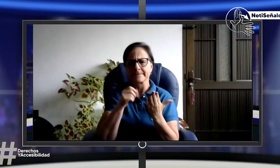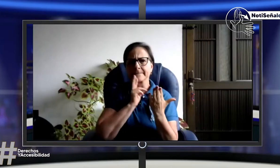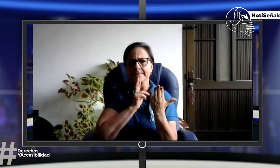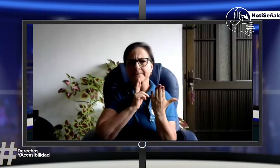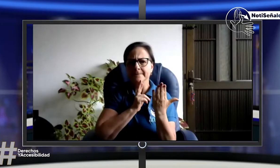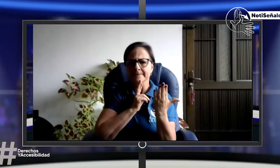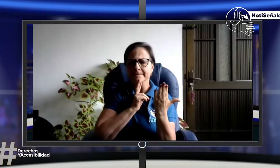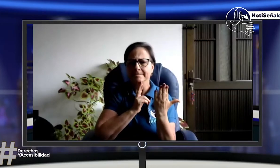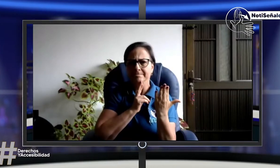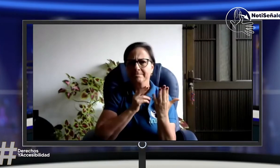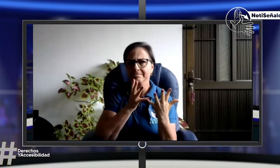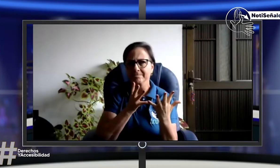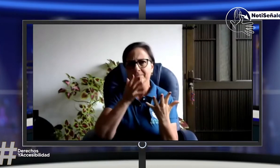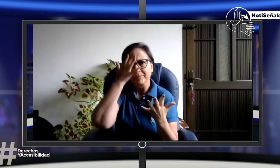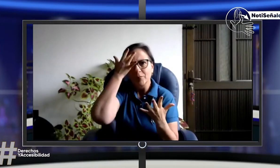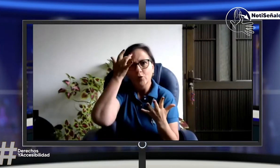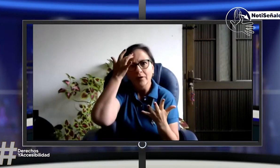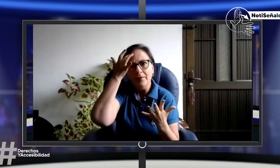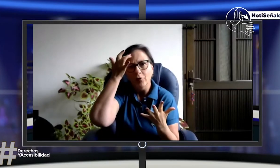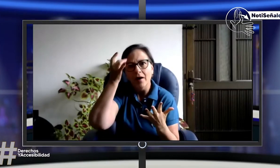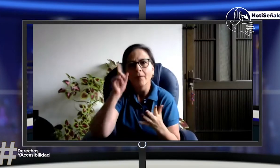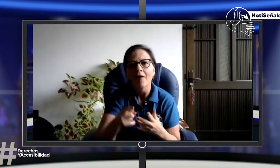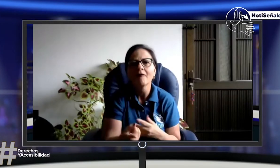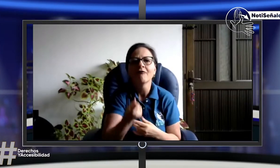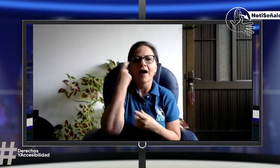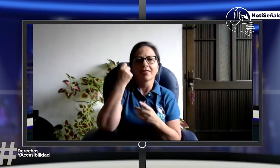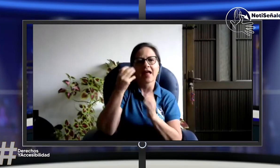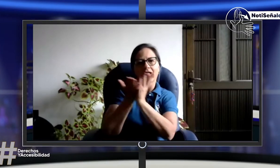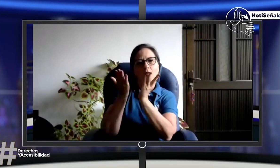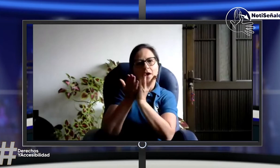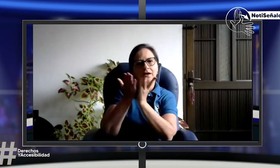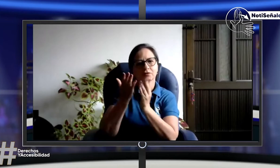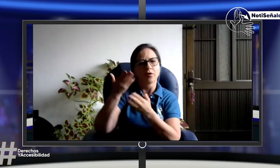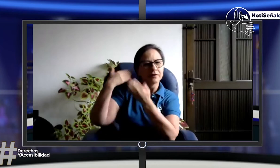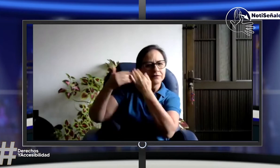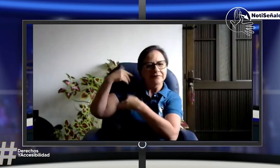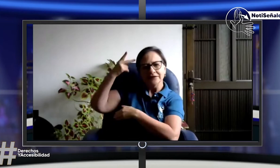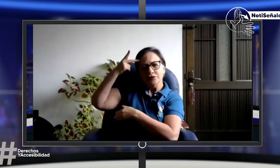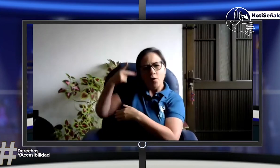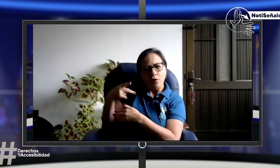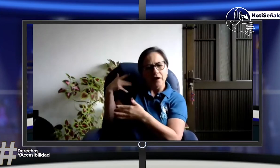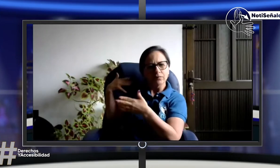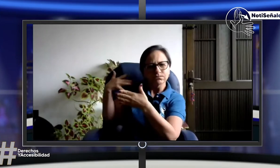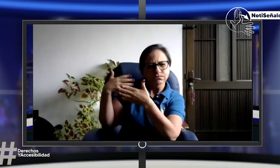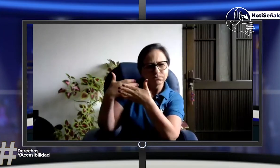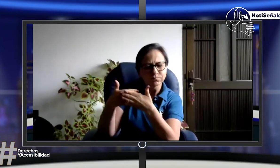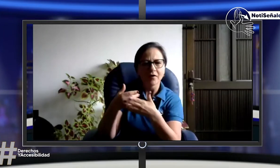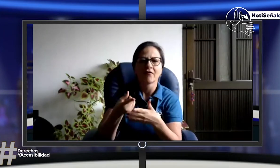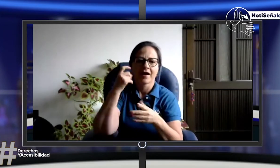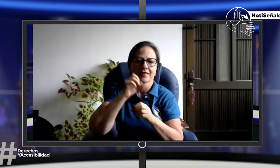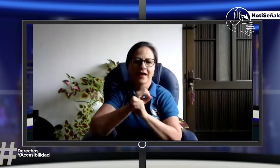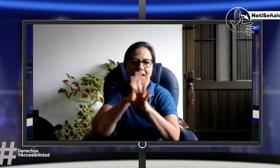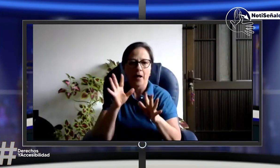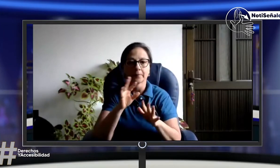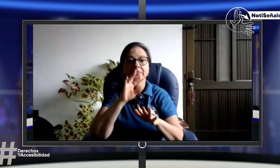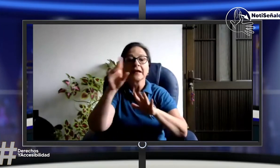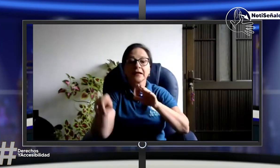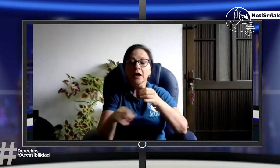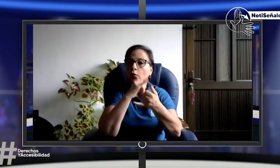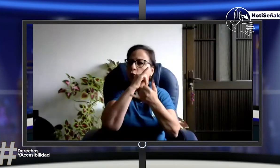También se presentan unas barreras para responder estos exámenes porque falta todavía reconocer